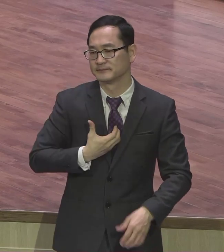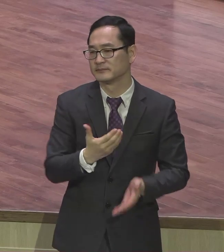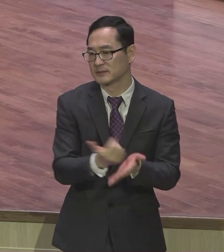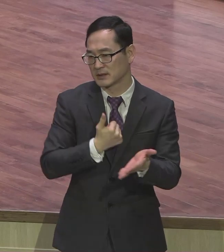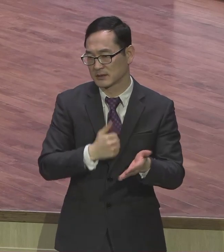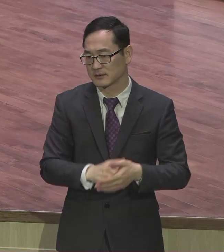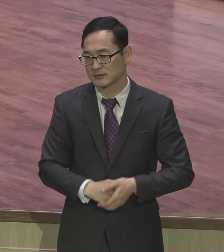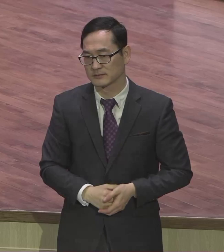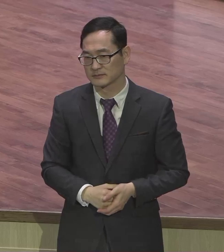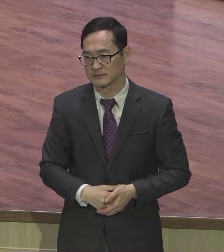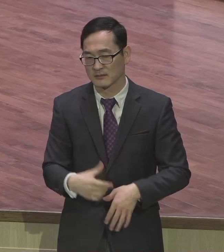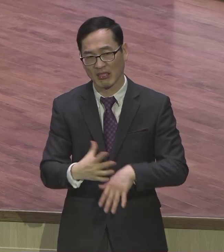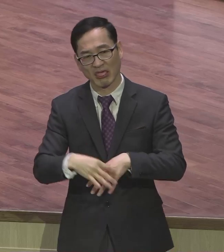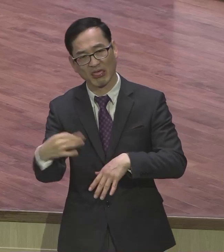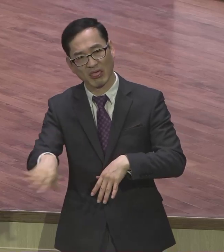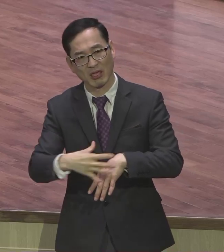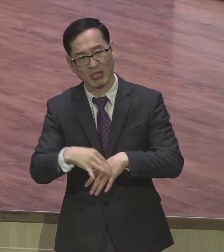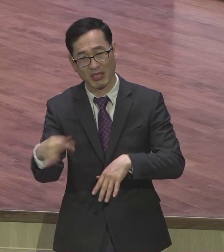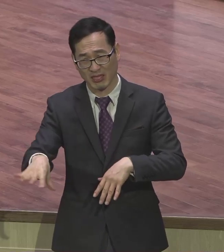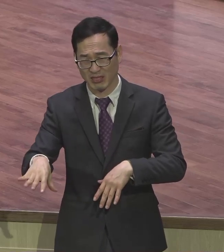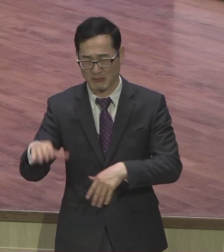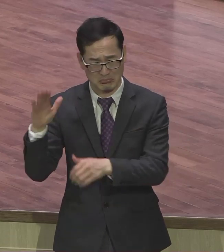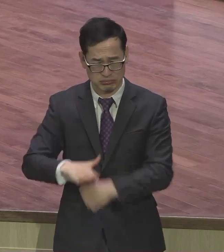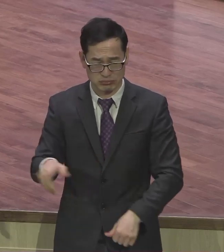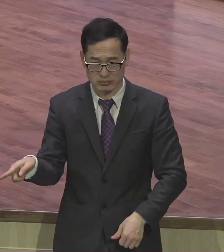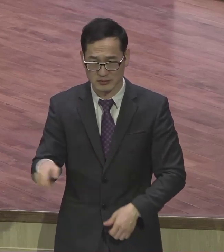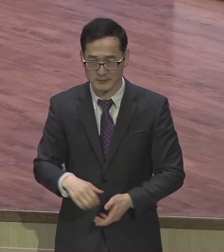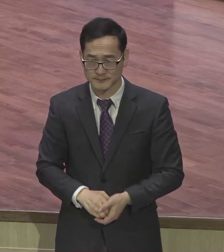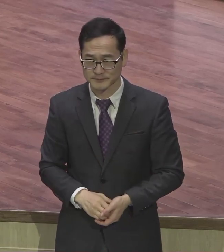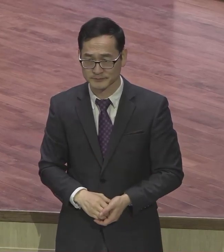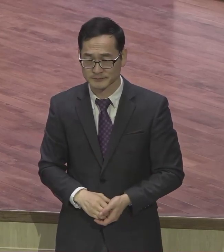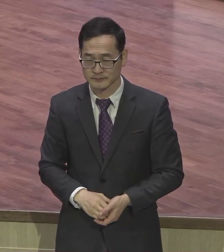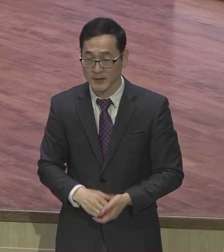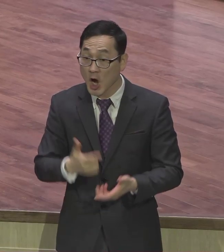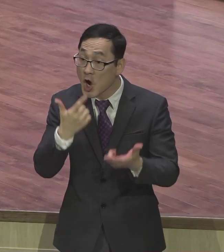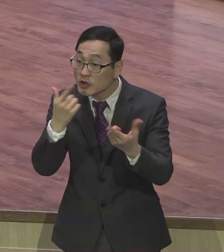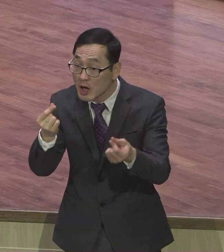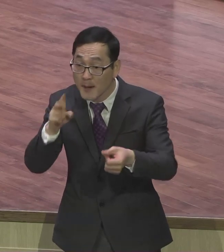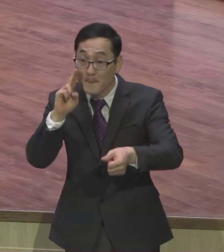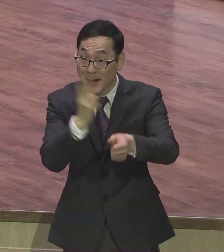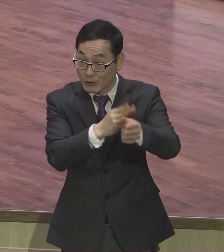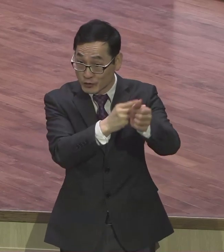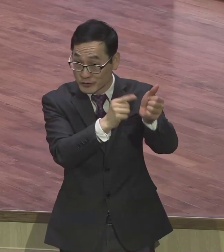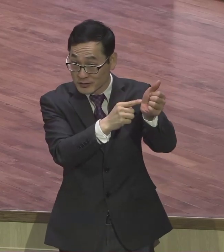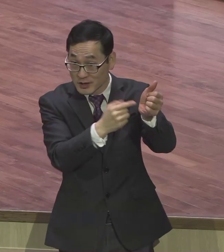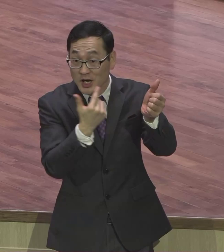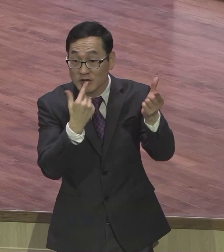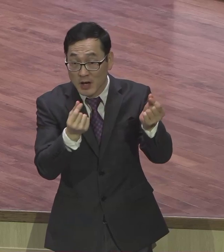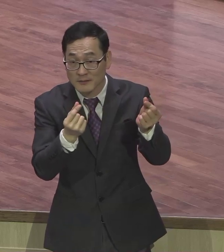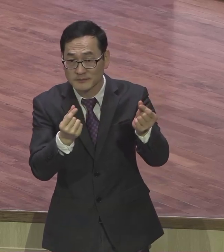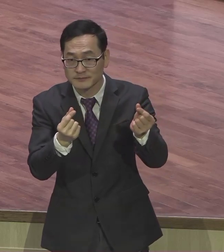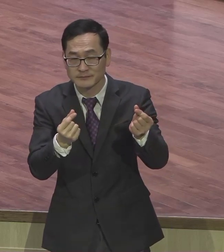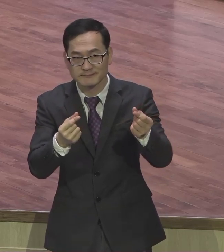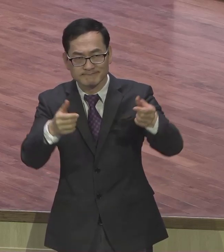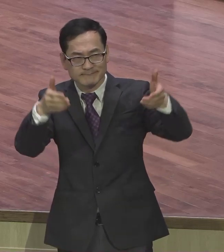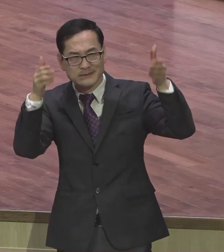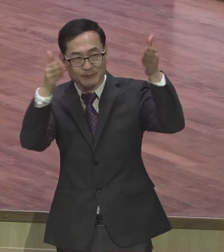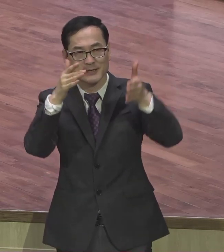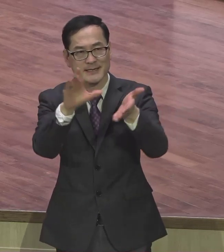하나님의 앞에 여러분이 신앙생하면서 이 바울처럼 올인해 보시기 바랍니다 응답이 그냥 놀아가면서 노는